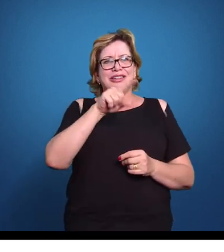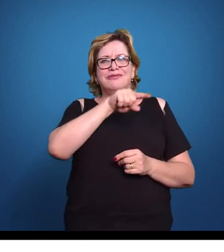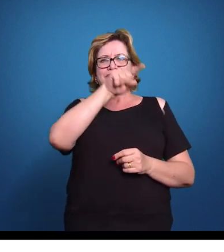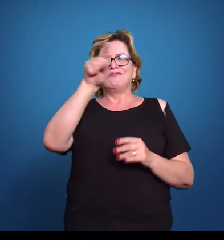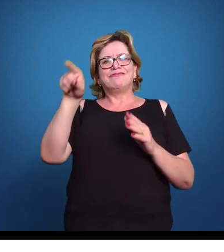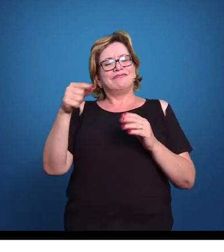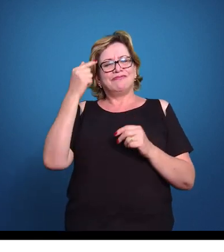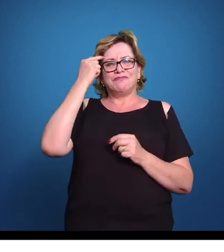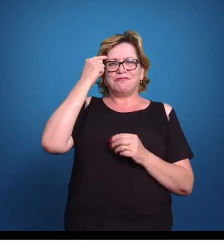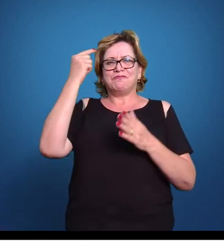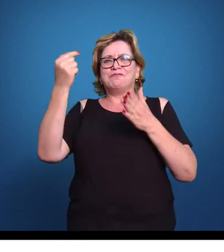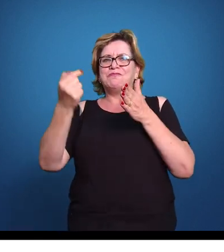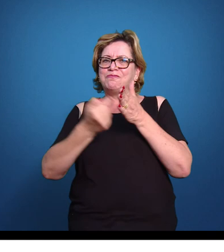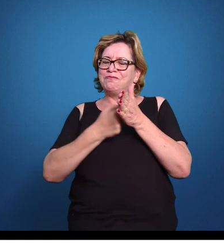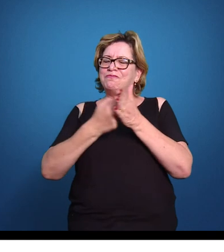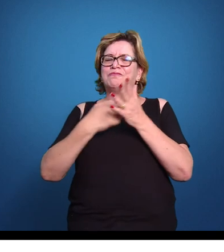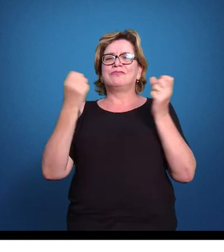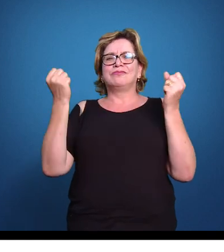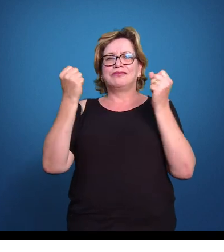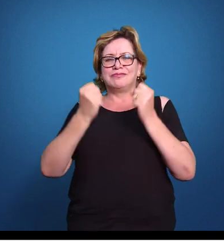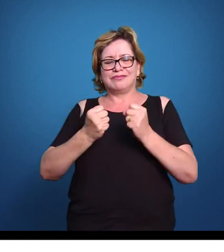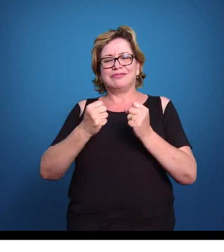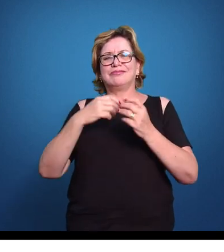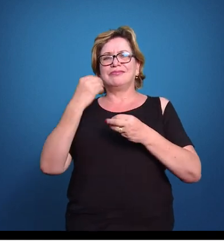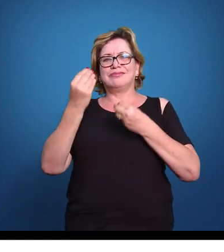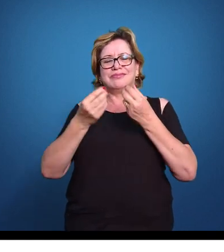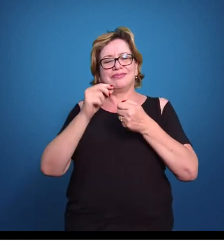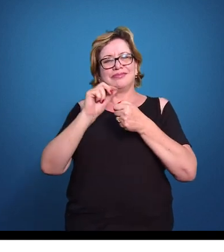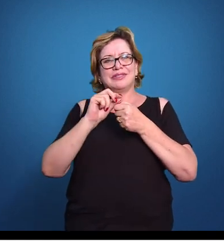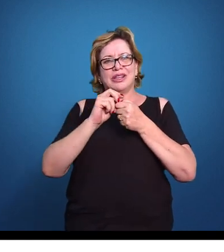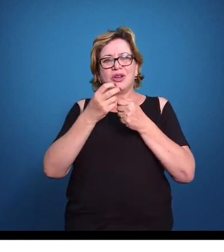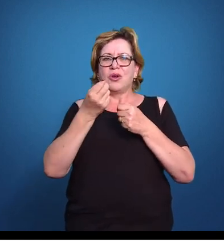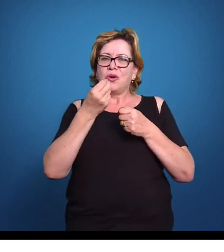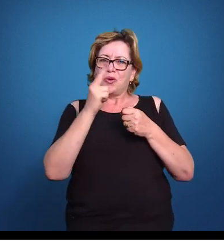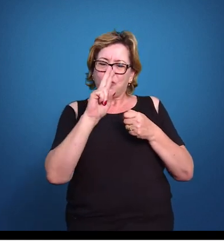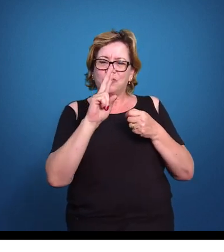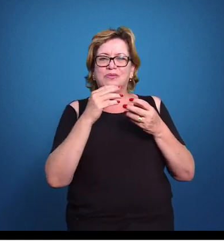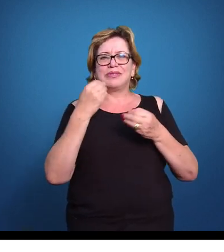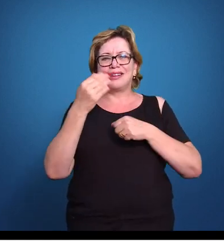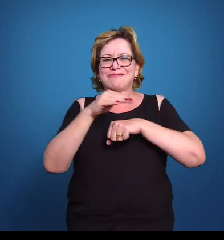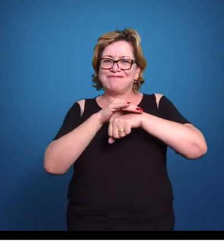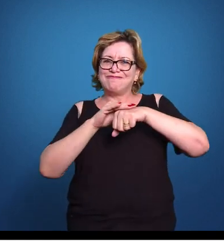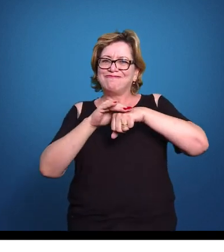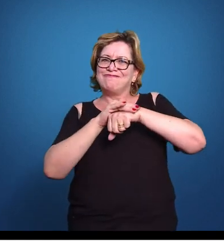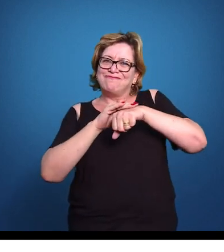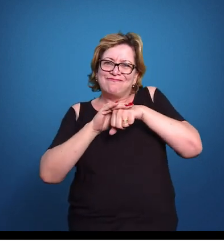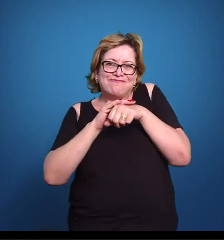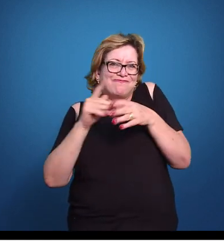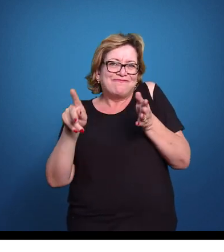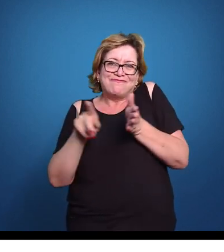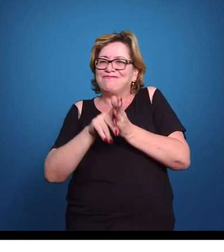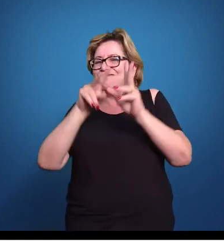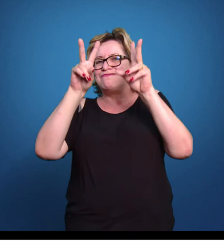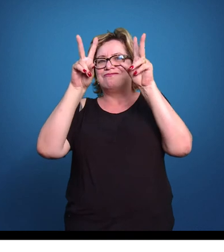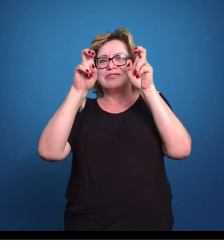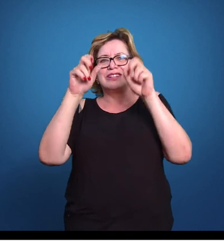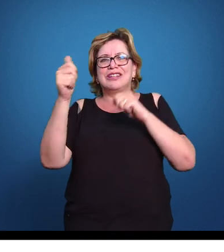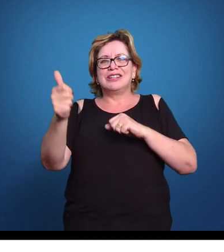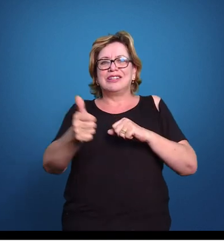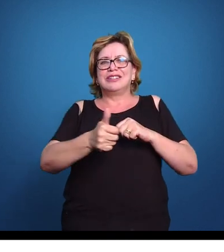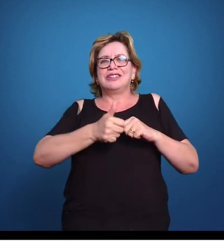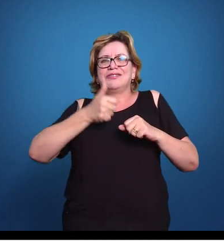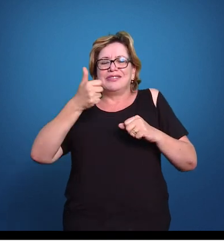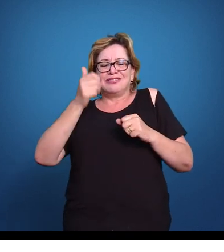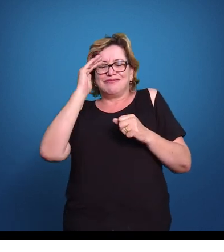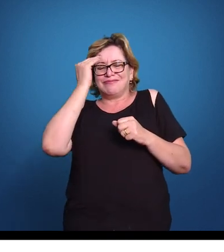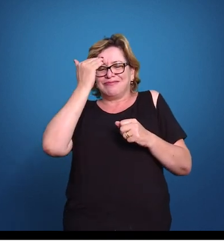e algum esclarecimento ou para nós conversarmos a respeito e melhorarmos o